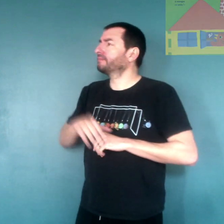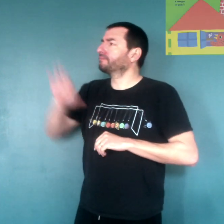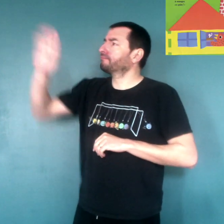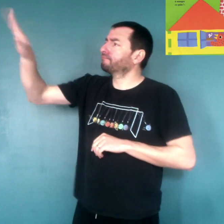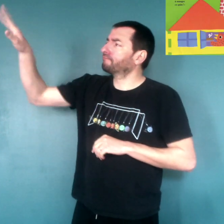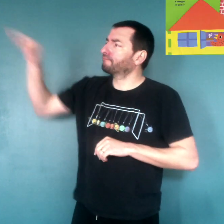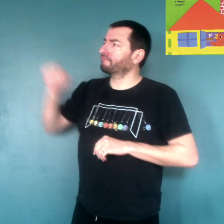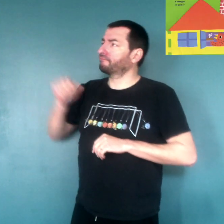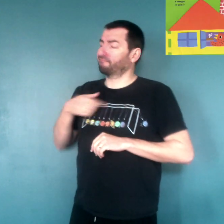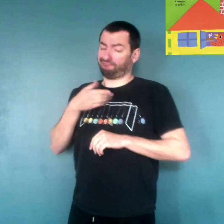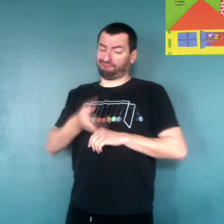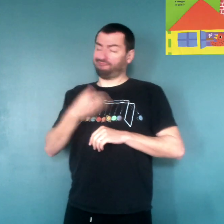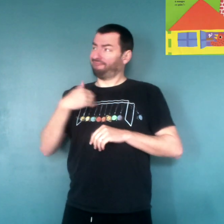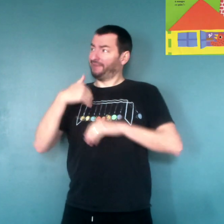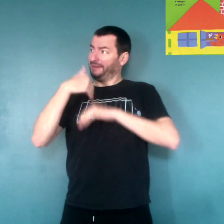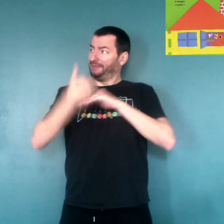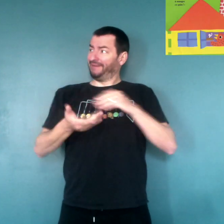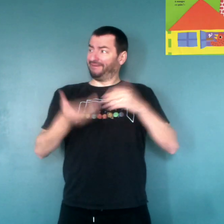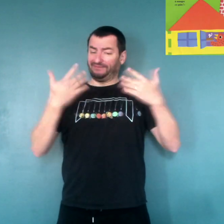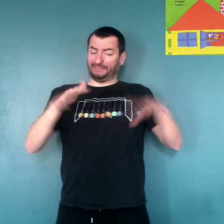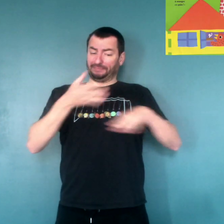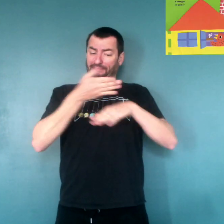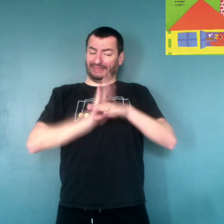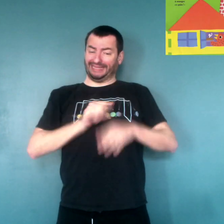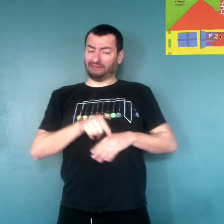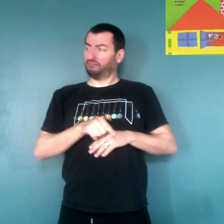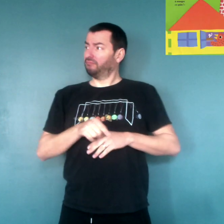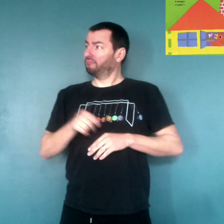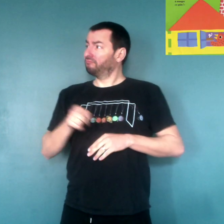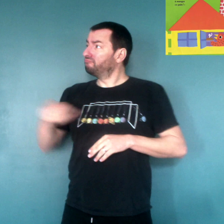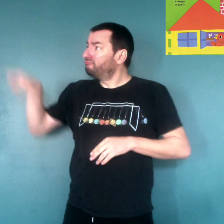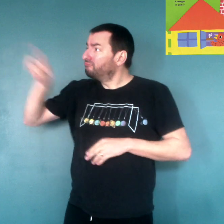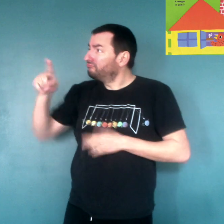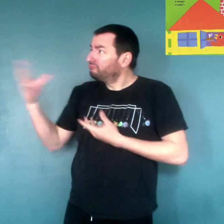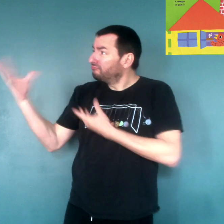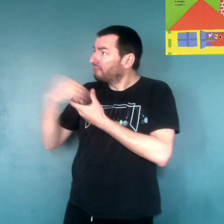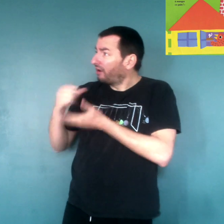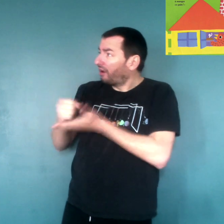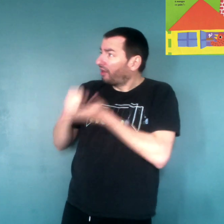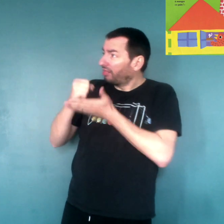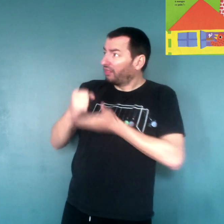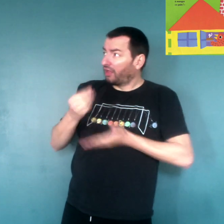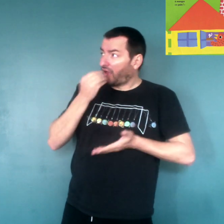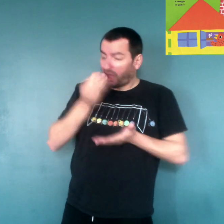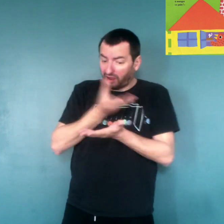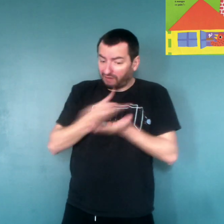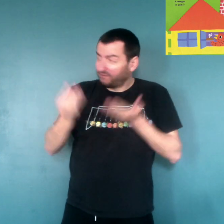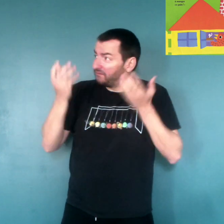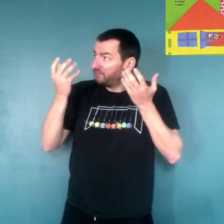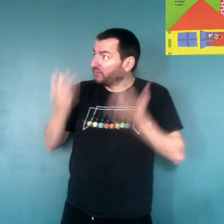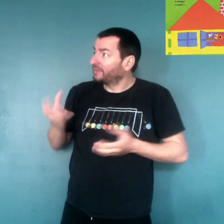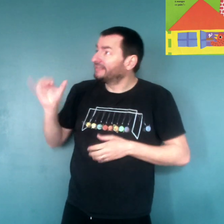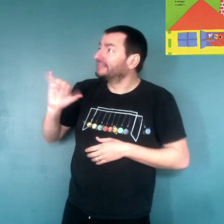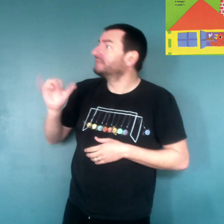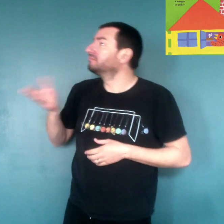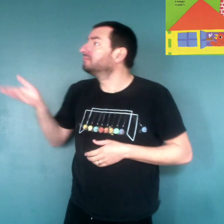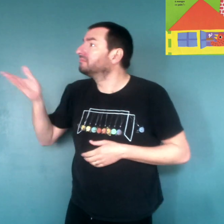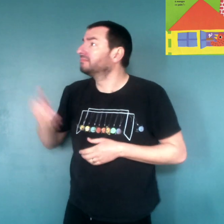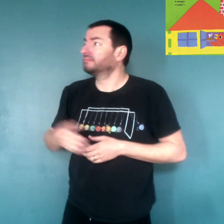Elle les appelle donc à nouveau. Eh, les amis, ça y est, j'ai fait du pain. Est-ce que vous voulez venir m'aider à le manger